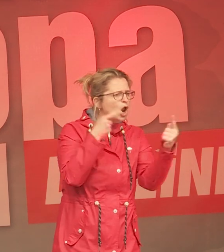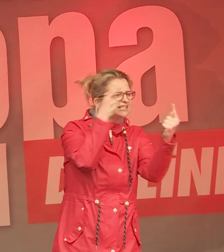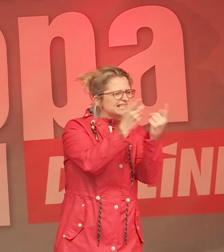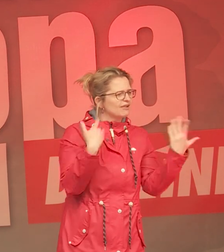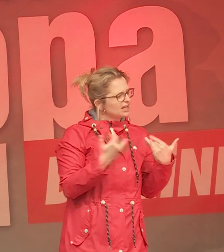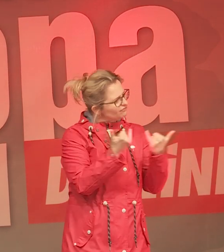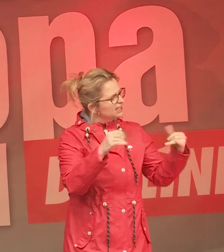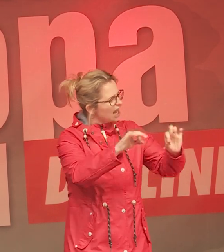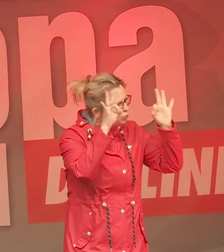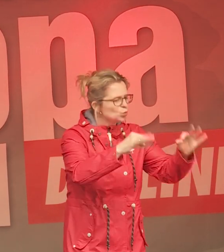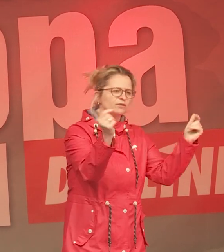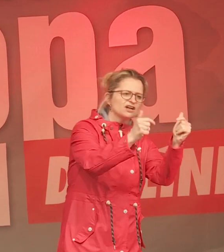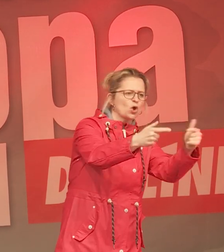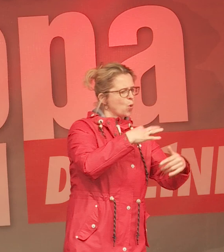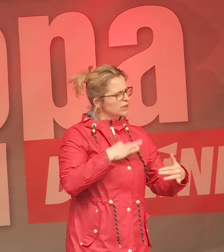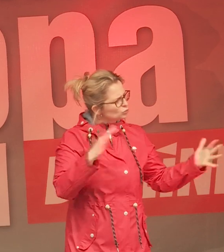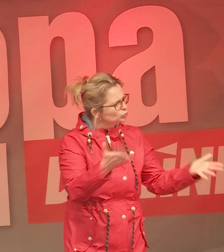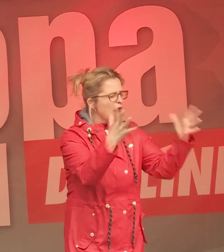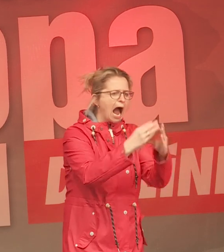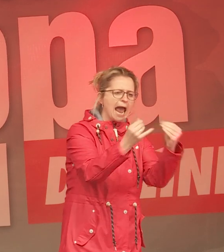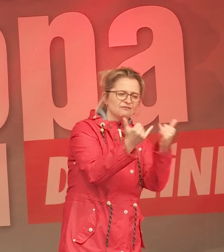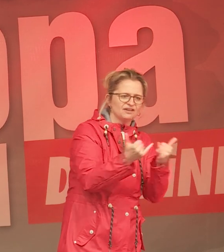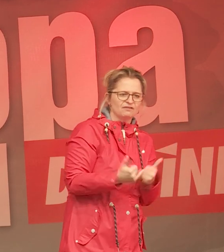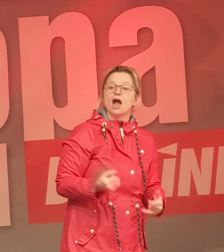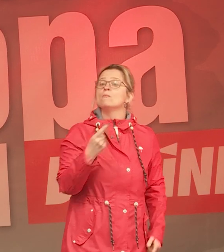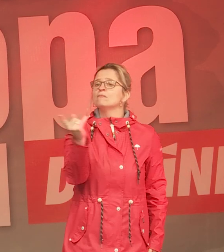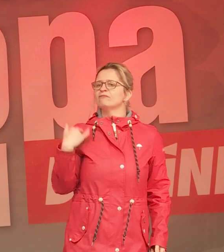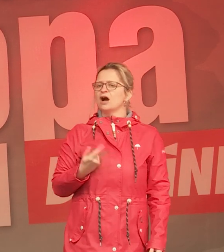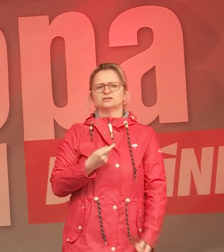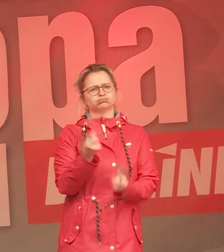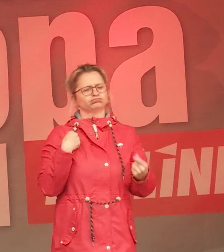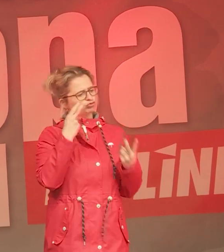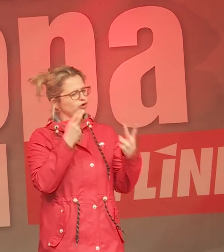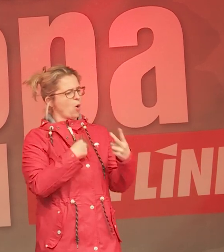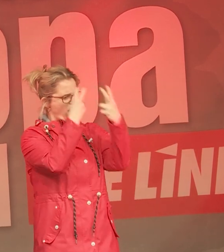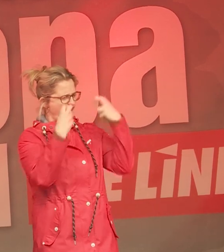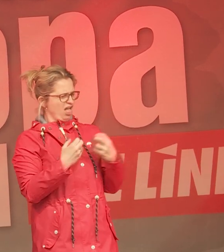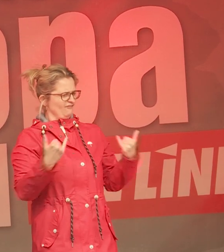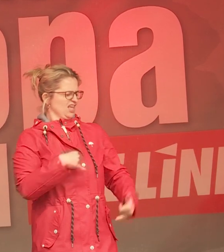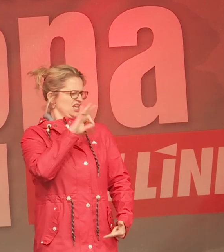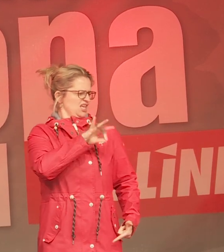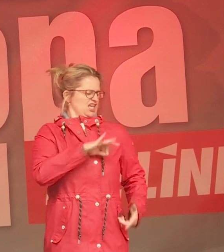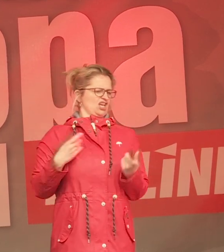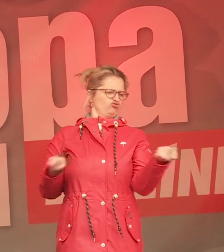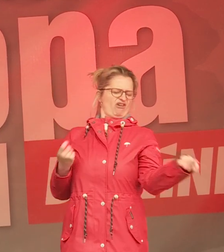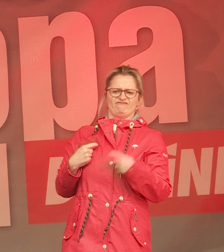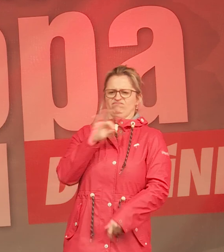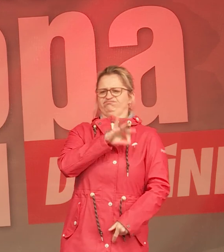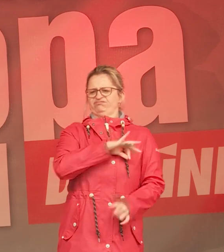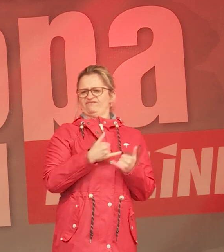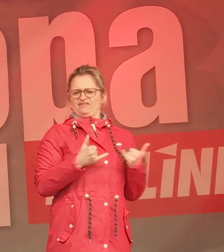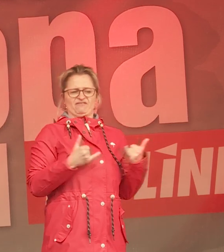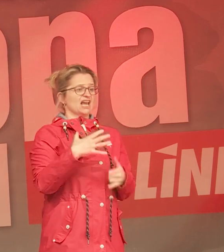Kranke gut versorgt werden. Da wird noch ein richtiger Reibach gemacht und da wird noch richtig Geschäft gemacht und die